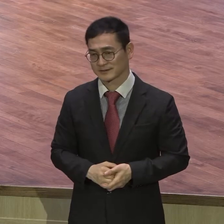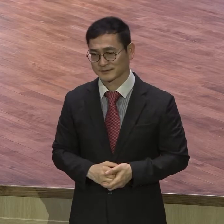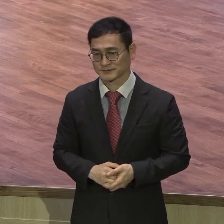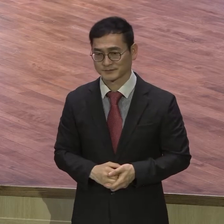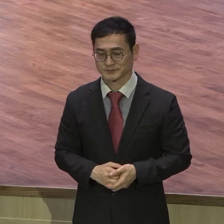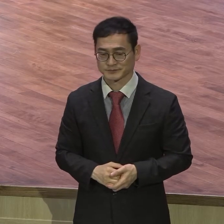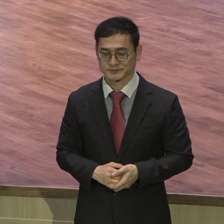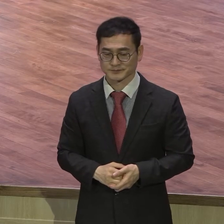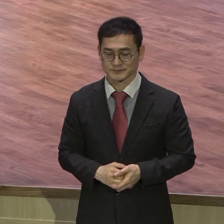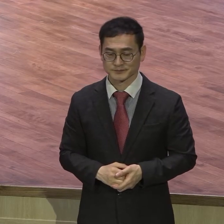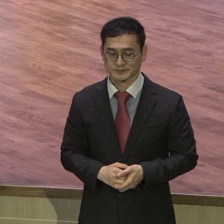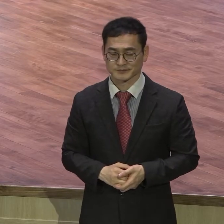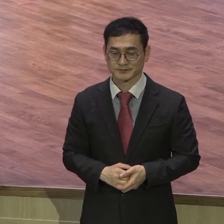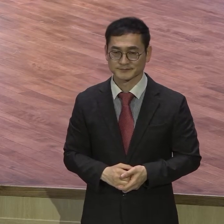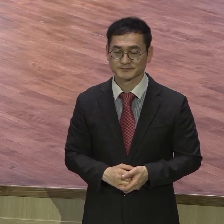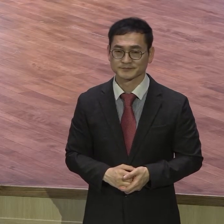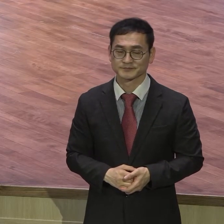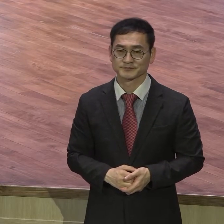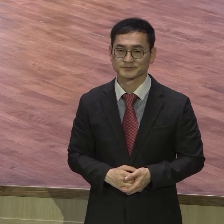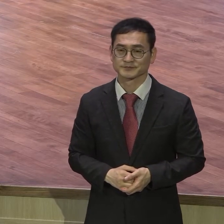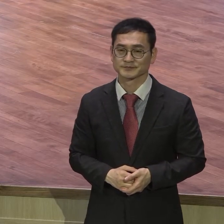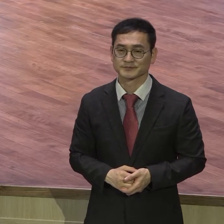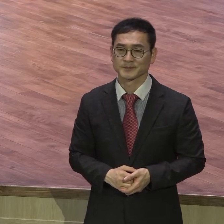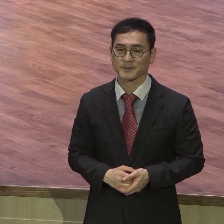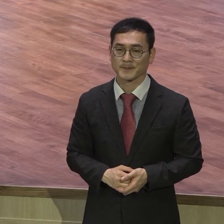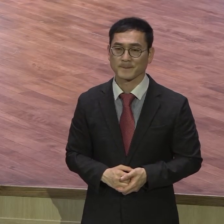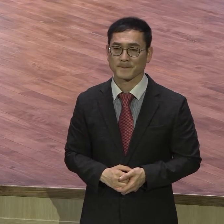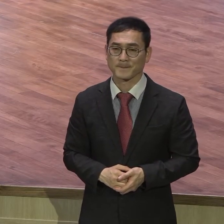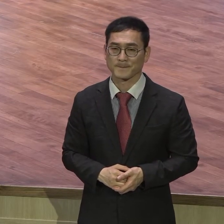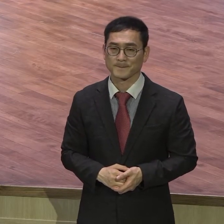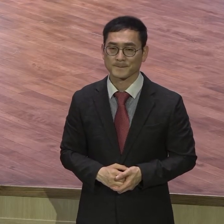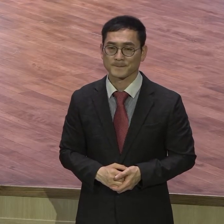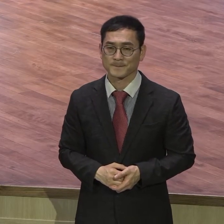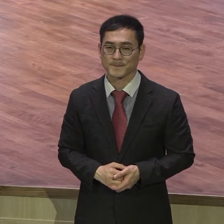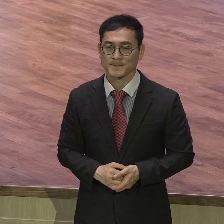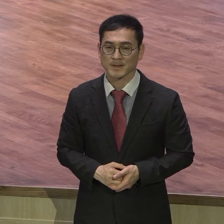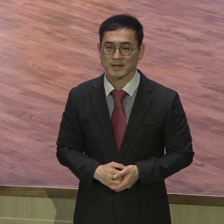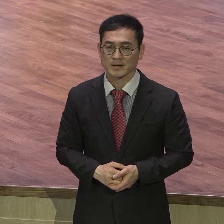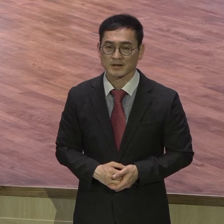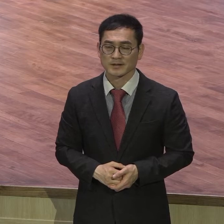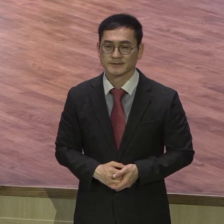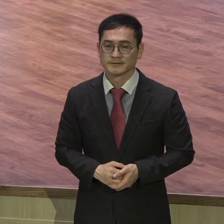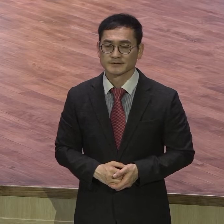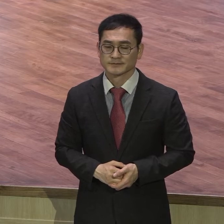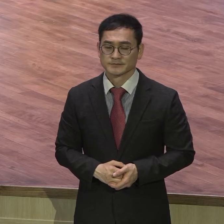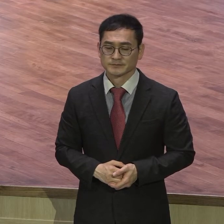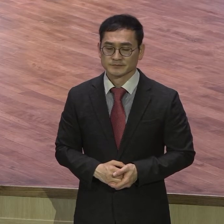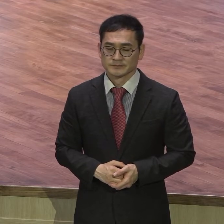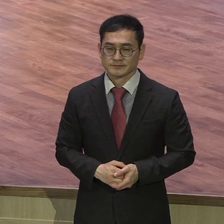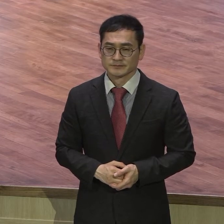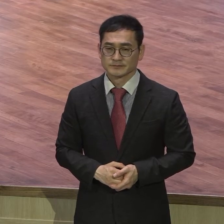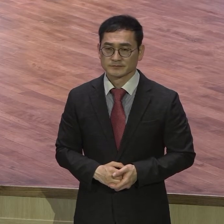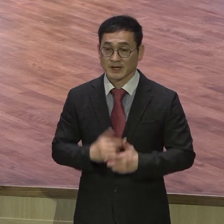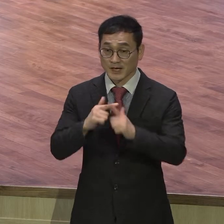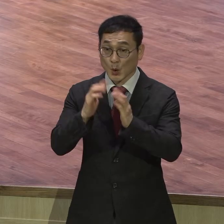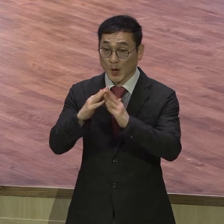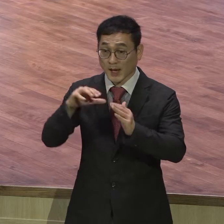결국은 다 도태됩니다 어느 순간에 자동집 상하고 기분 나쁘면 다 없어져고요 누가 남느냐 절대